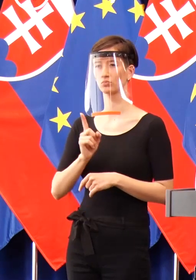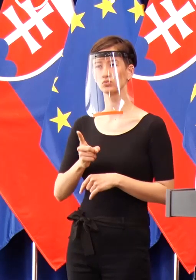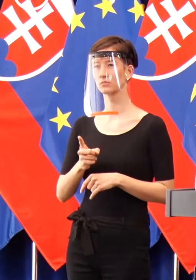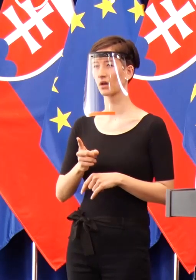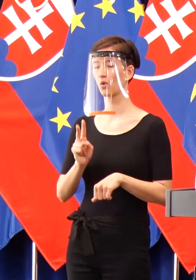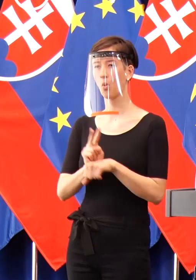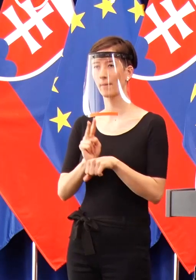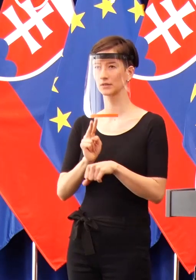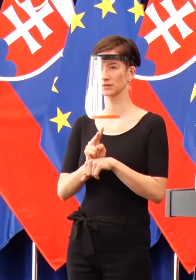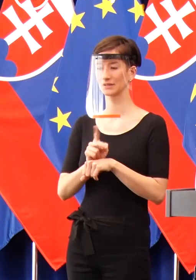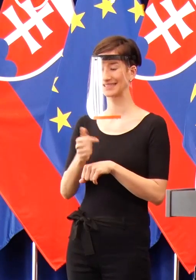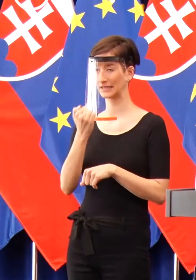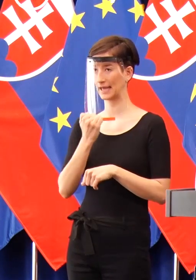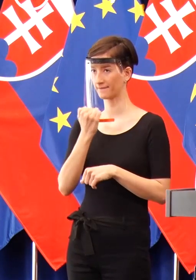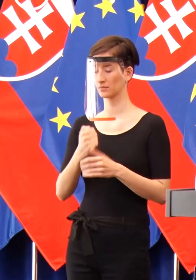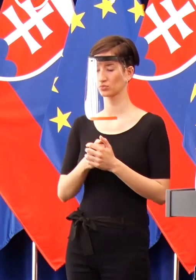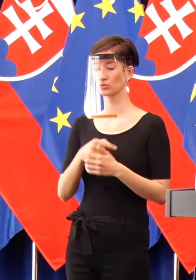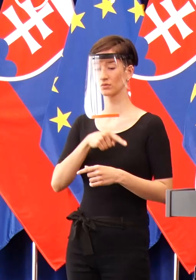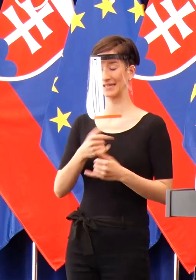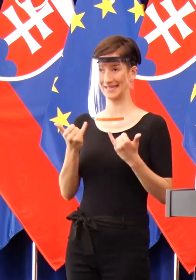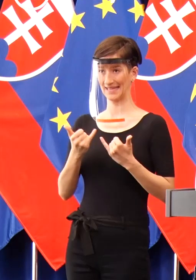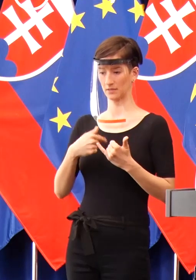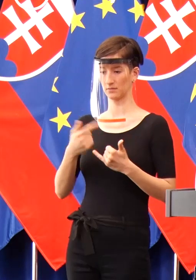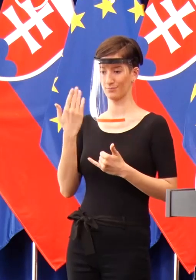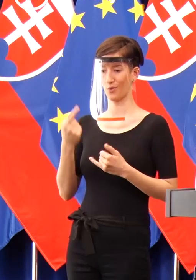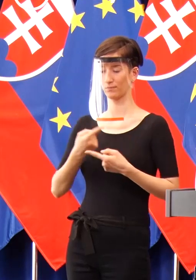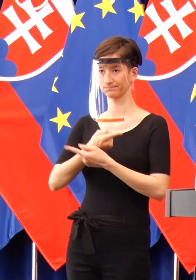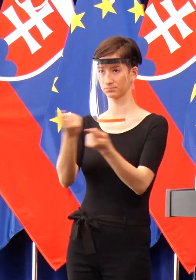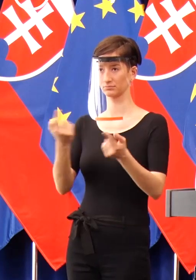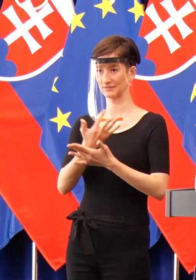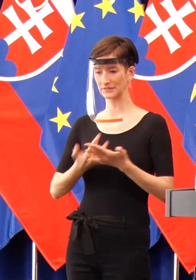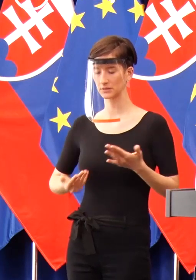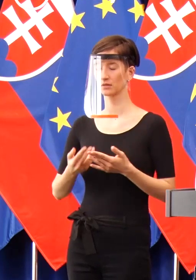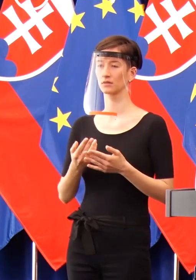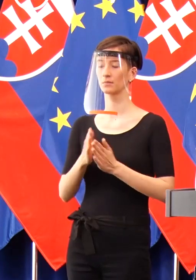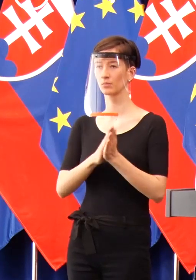ostražití. A po týchto výsledkoch by som poprosil, aby sme boli ostražití desaťkrát viac.